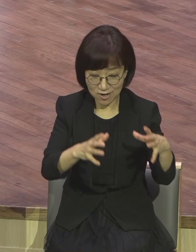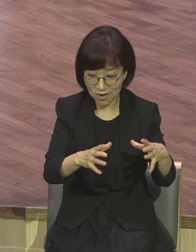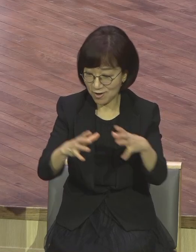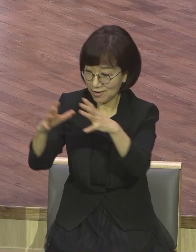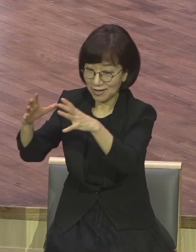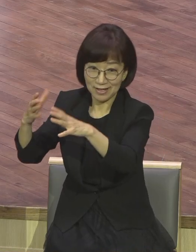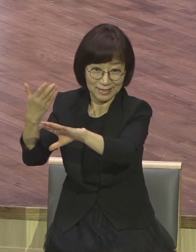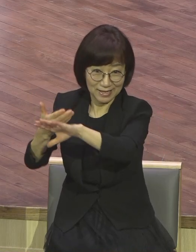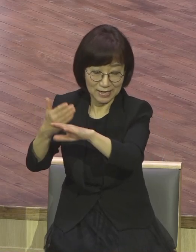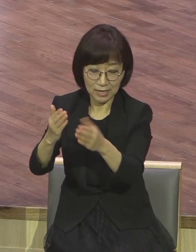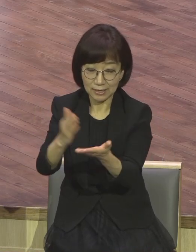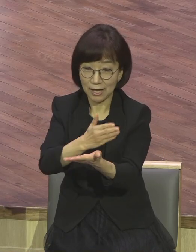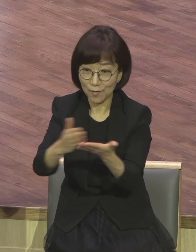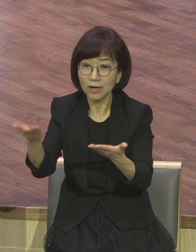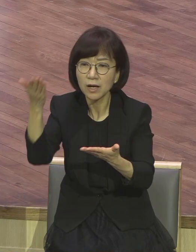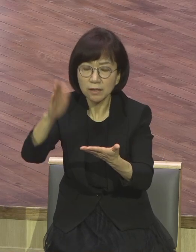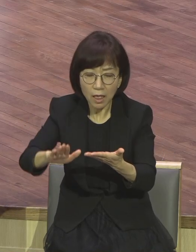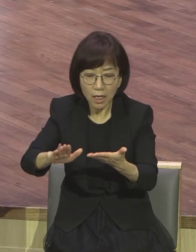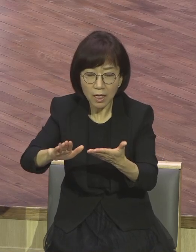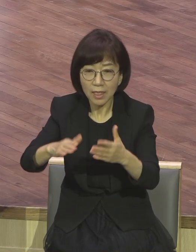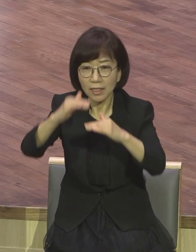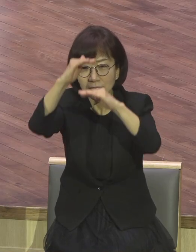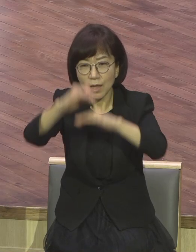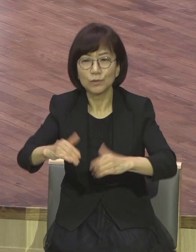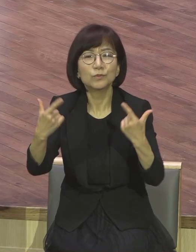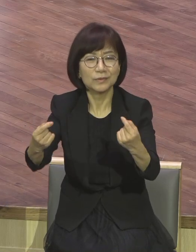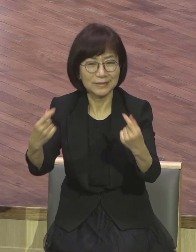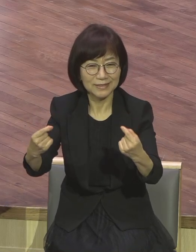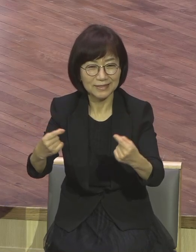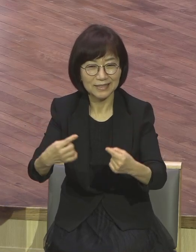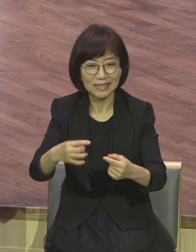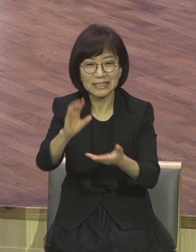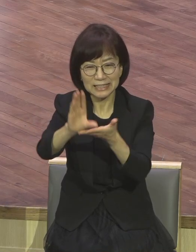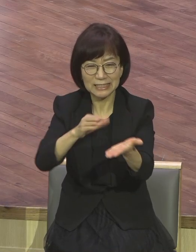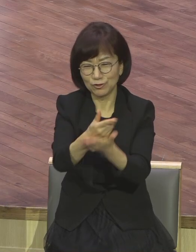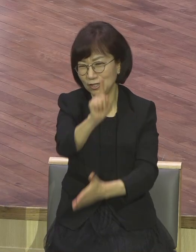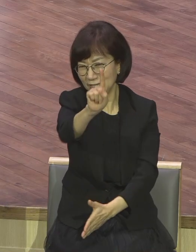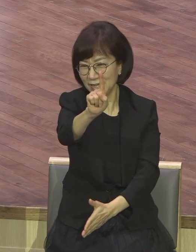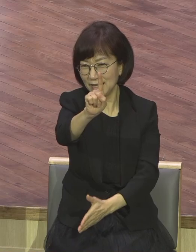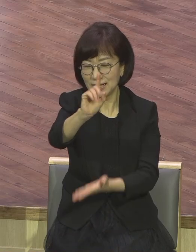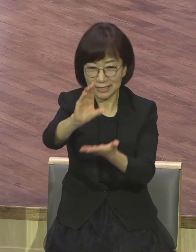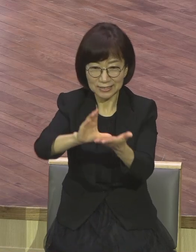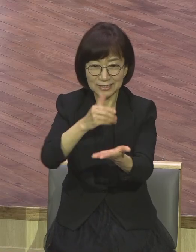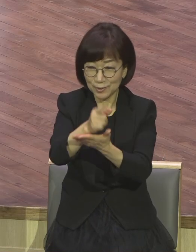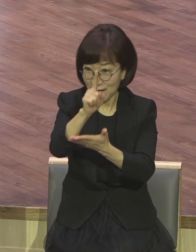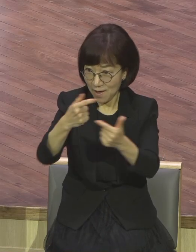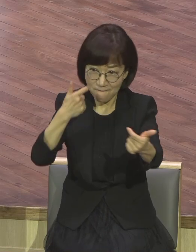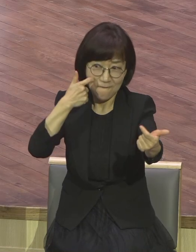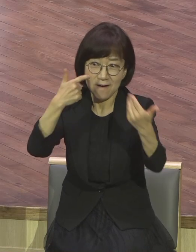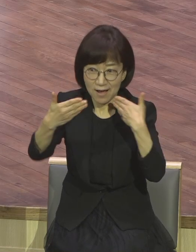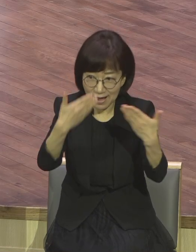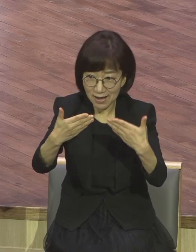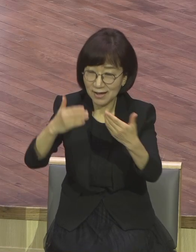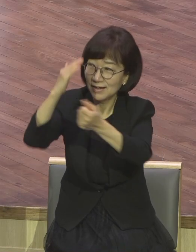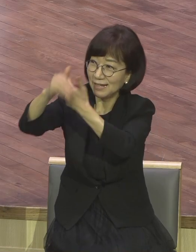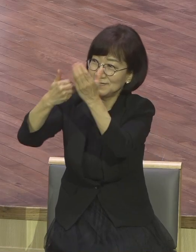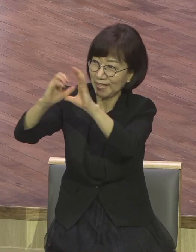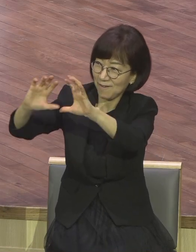그러나 똑같은 답입니다. 오직 그리스도 오직 그리스도로 답을 내고 오직 하나의 나라 확장을 시켜 나가는 겁니다.